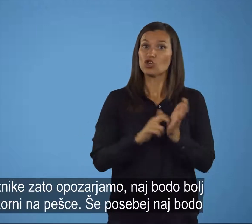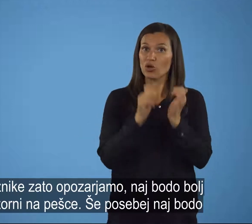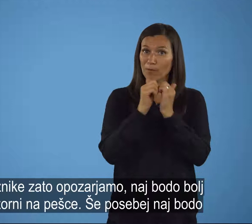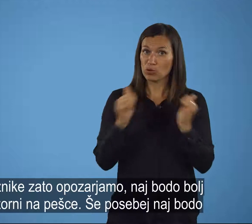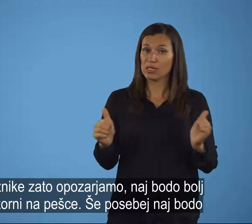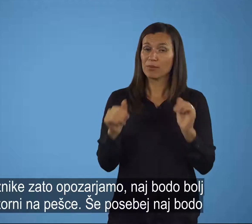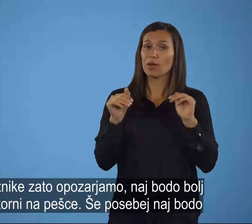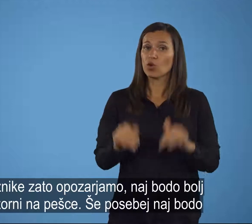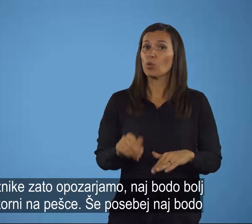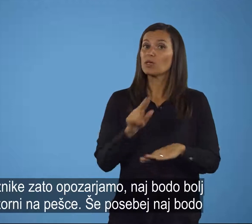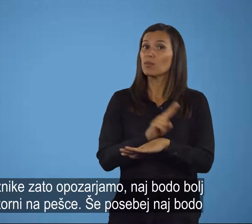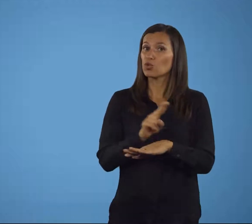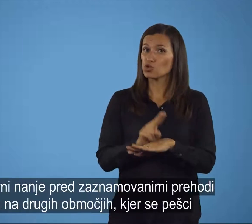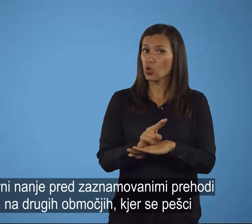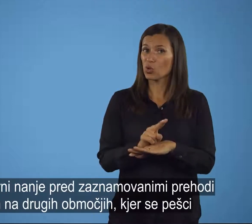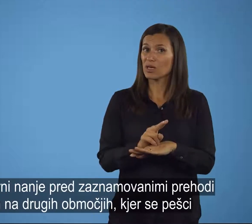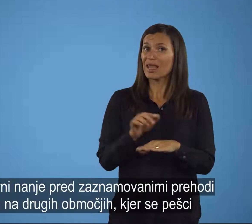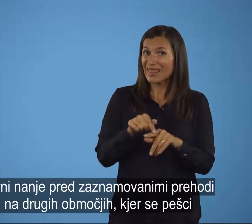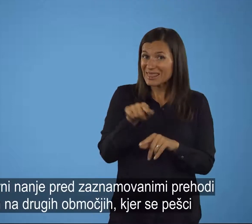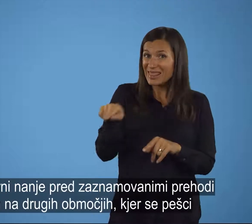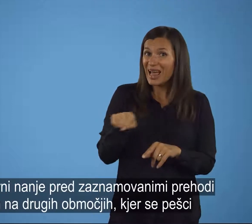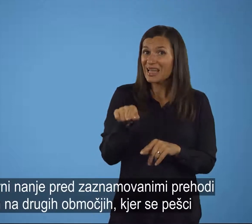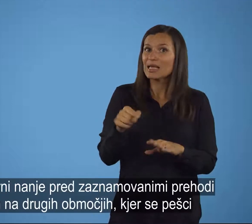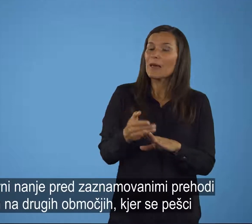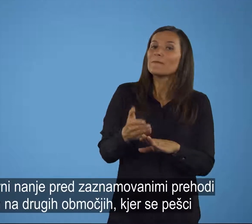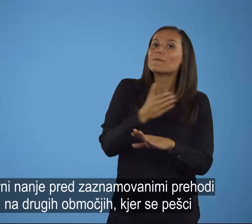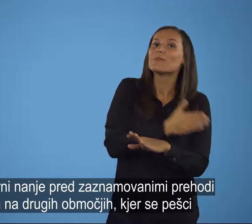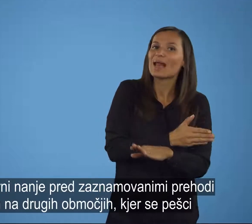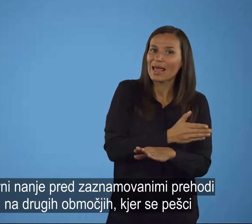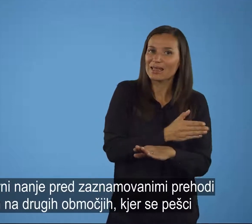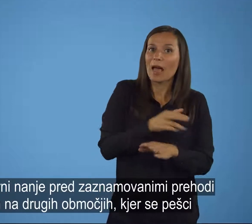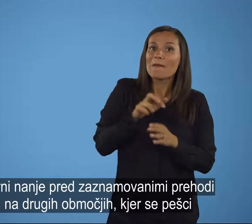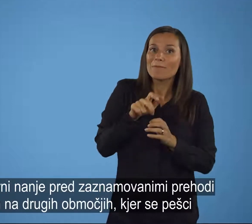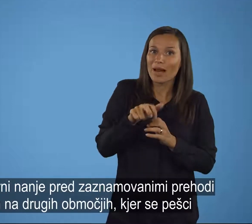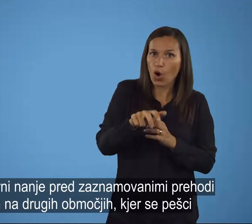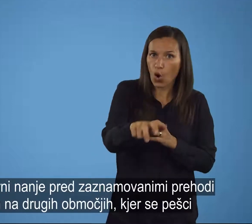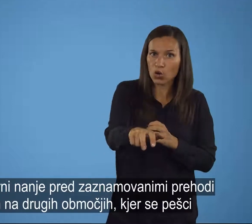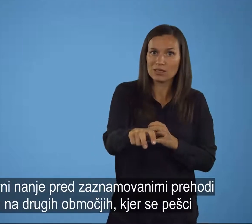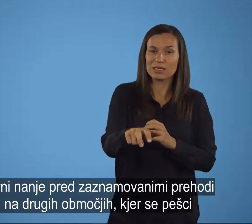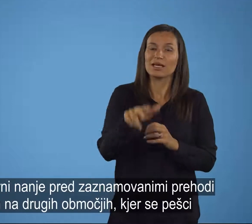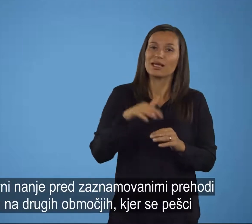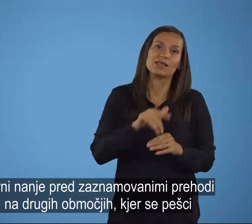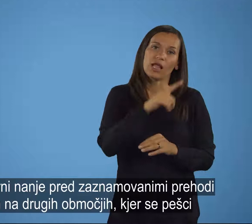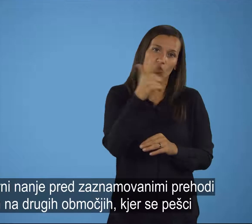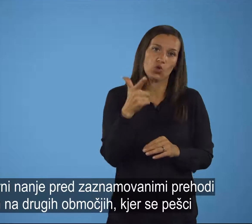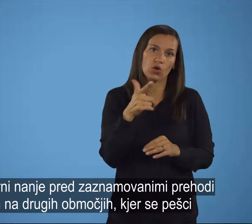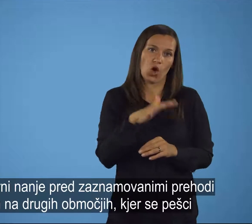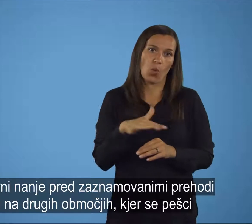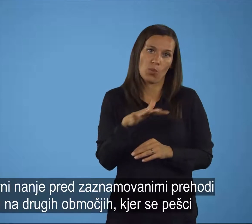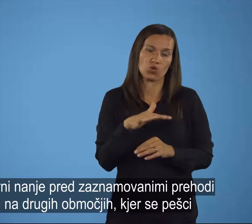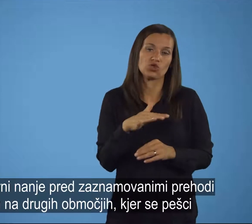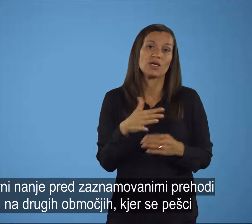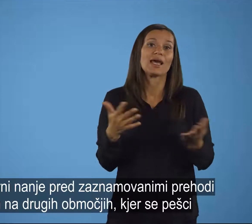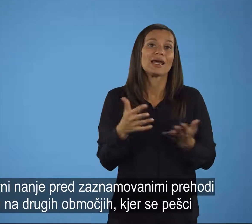Še posebej naj bodo pozorni na nje pred zaznamovanimi prehodi in na drugih območjih, kjer se pešci pogosto